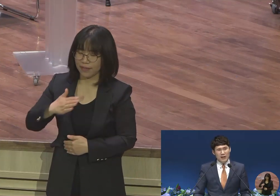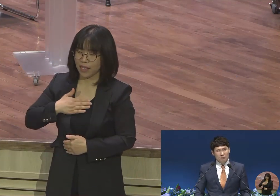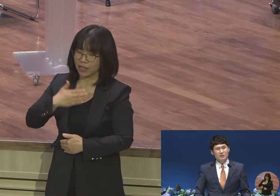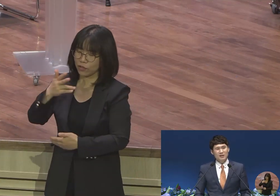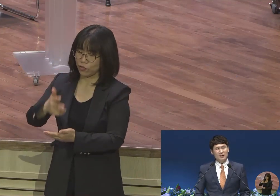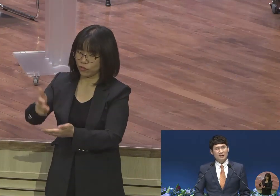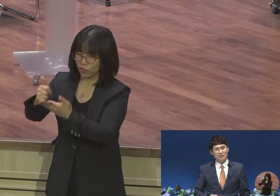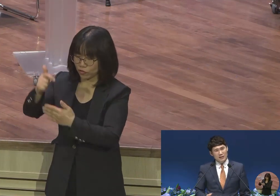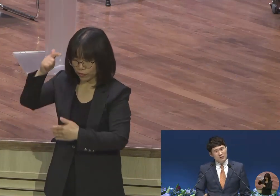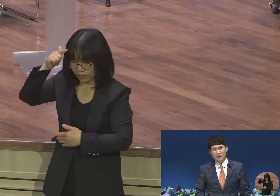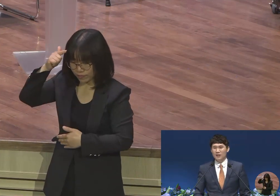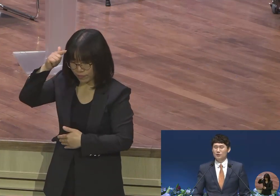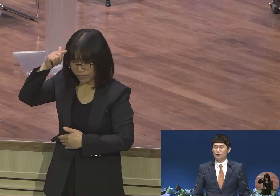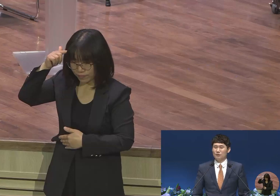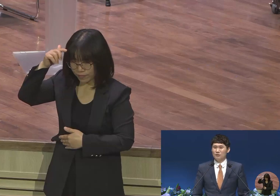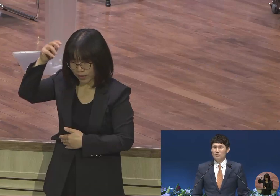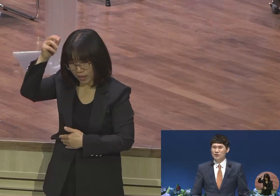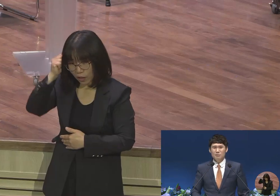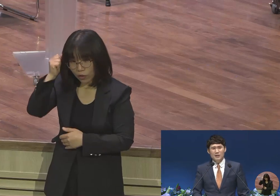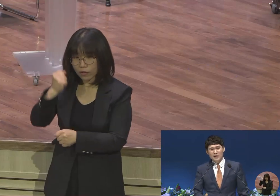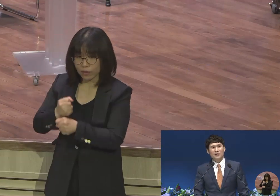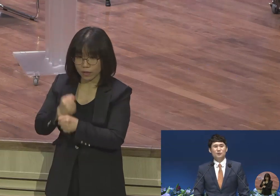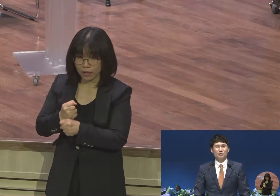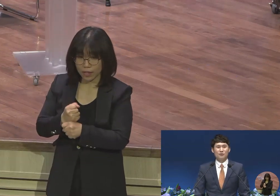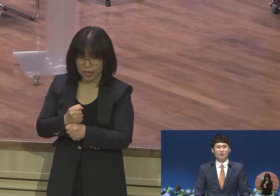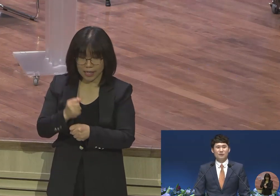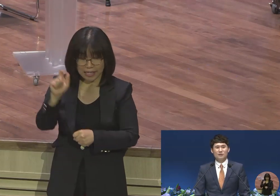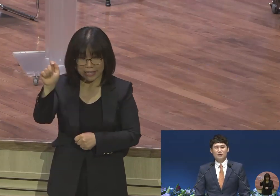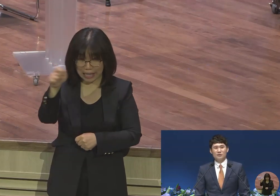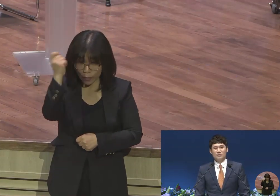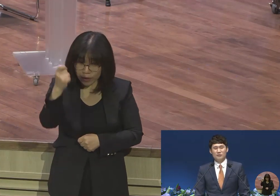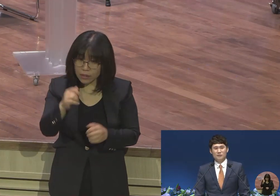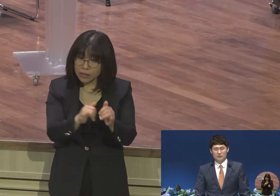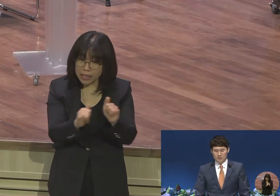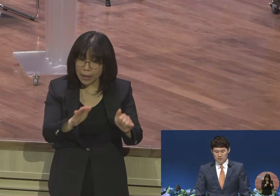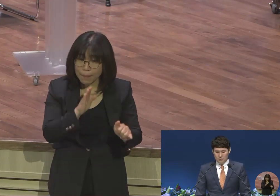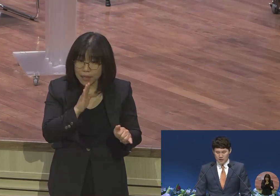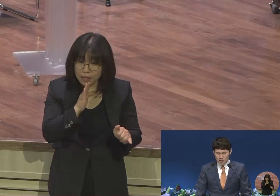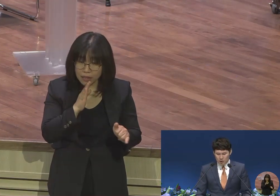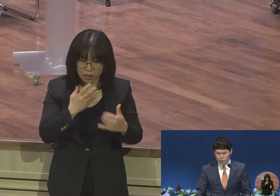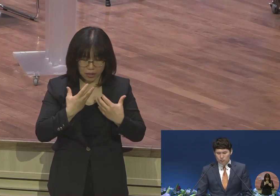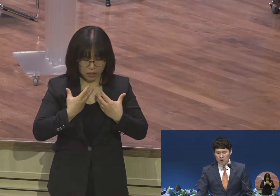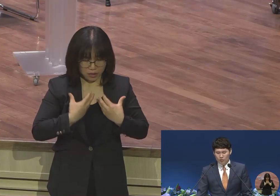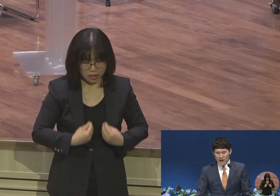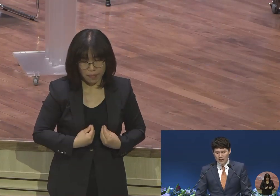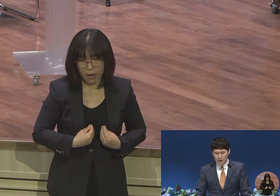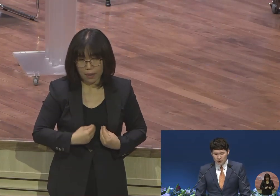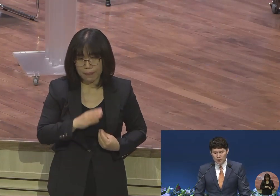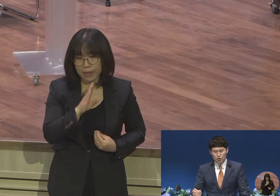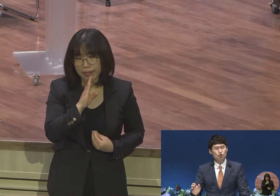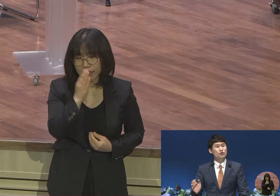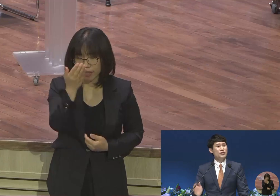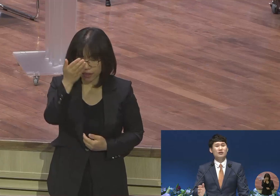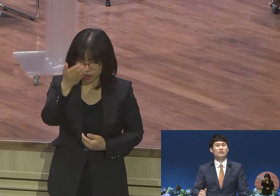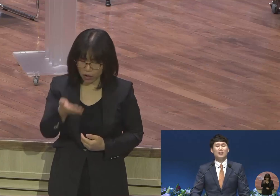사람인지라 낙심이 되겠죠 실망이 되겠죠 그럼에도 불구하고 내가 여전히 주를 기억한다